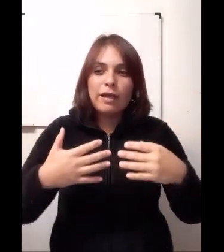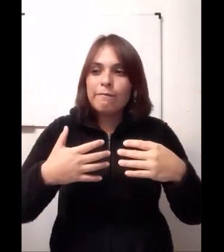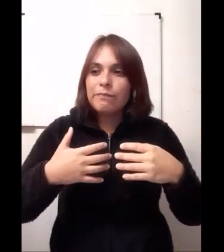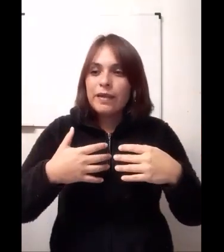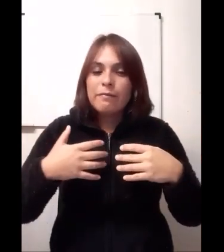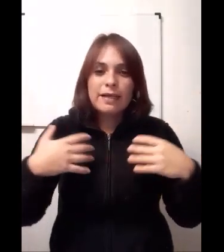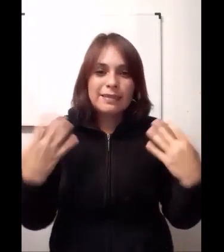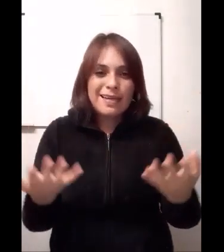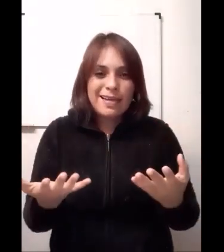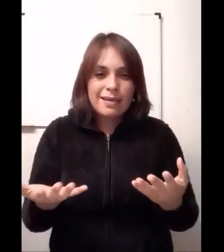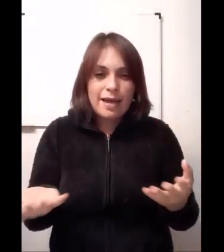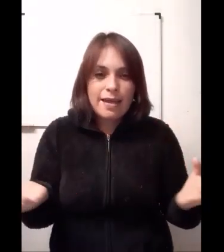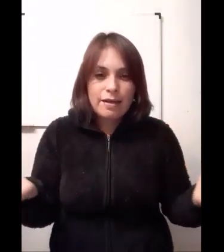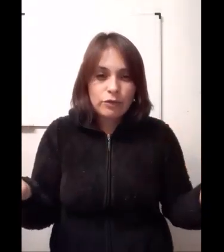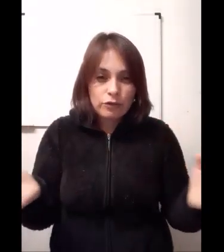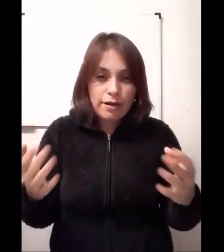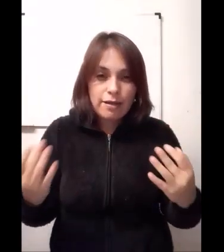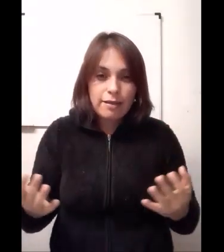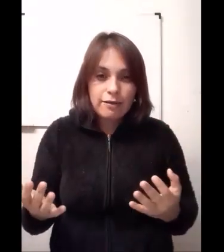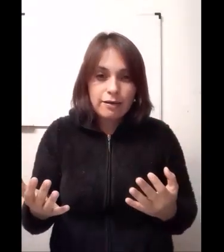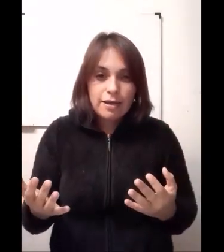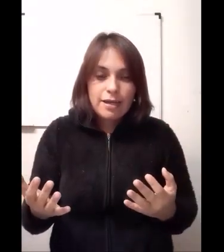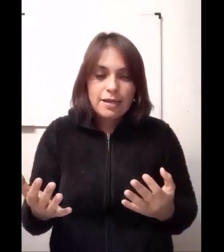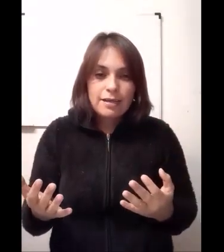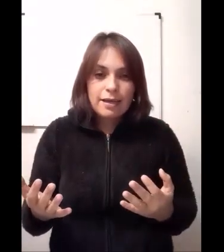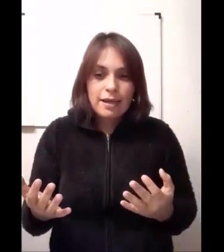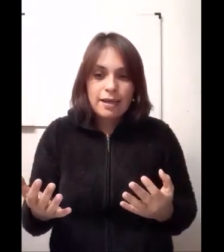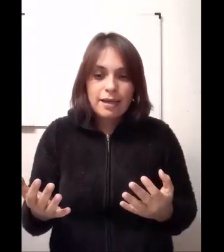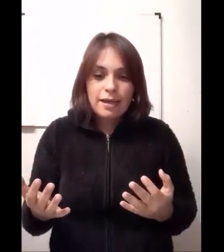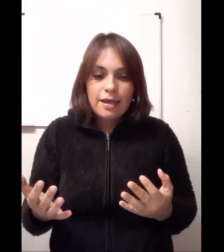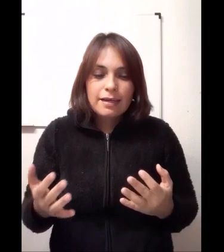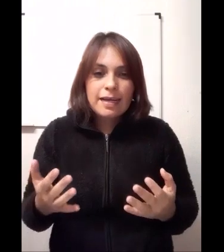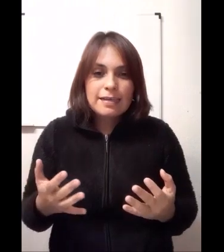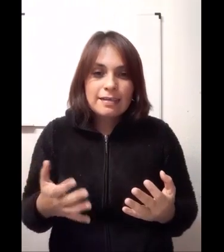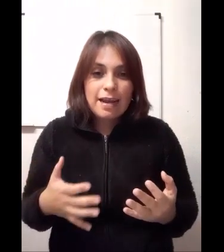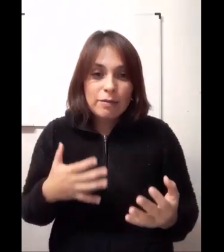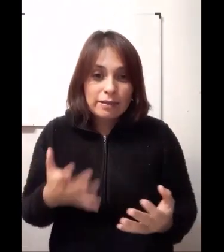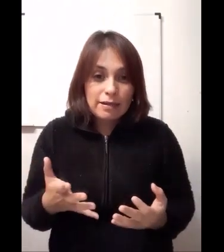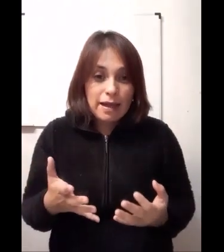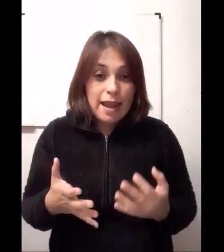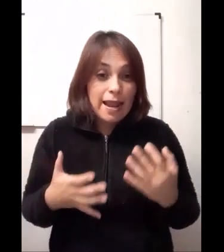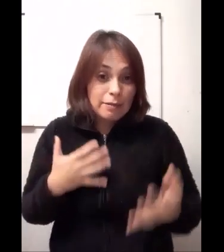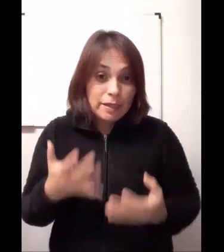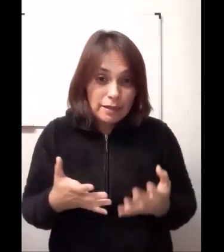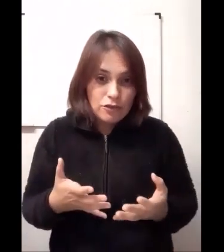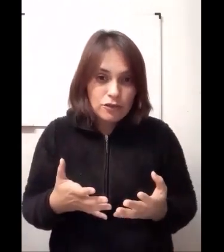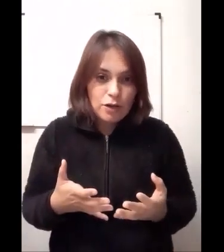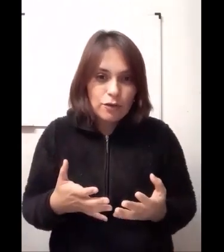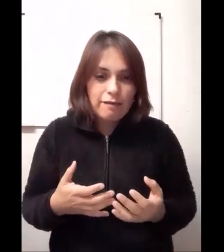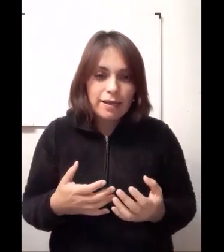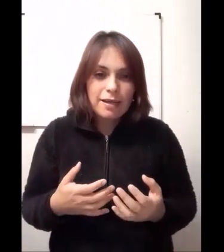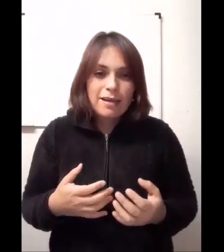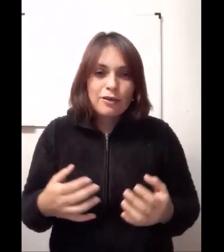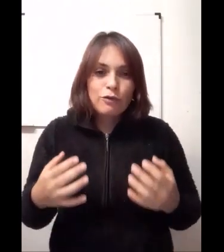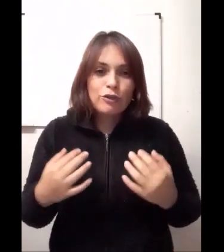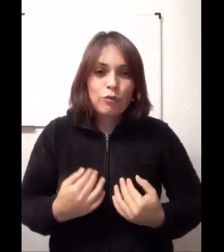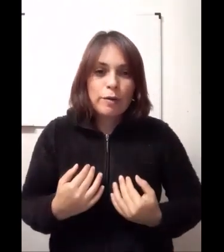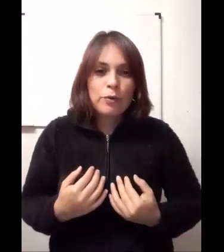bacterias que hay a nuestro alrededor y que gracias a la alimentación saludable, nuestro cuerpo